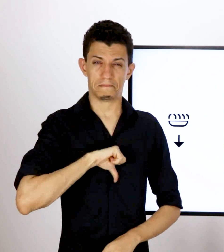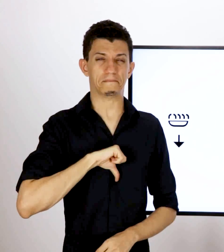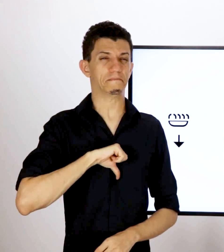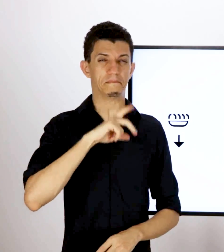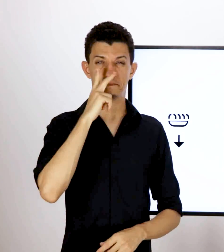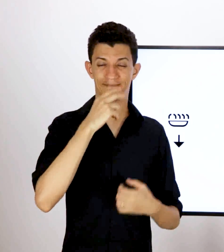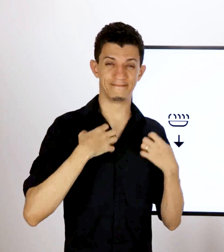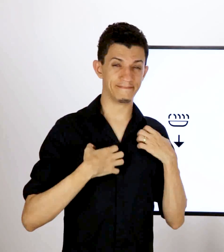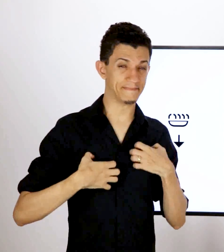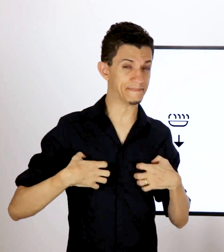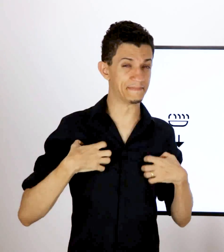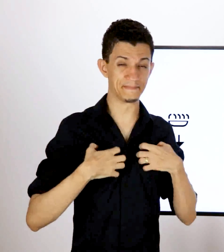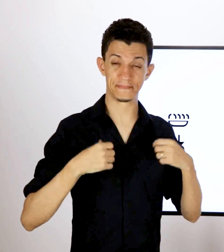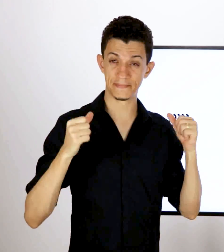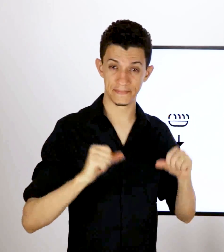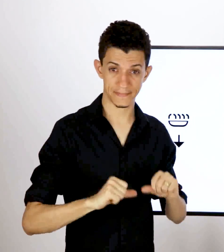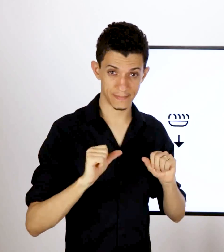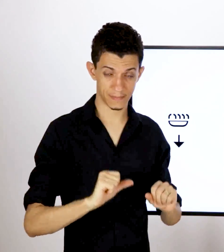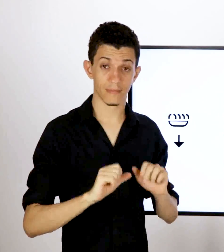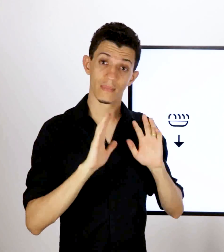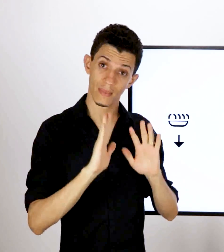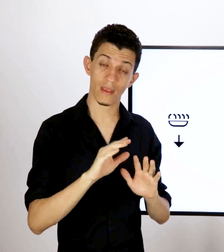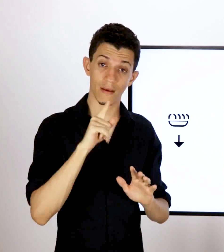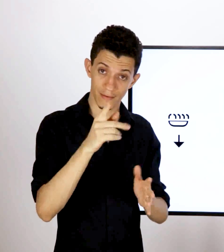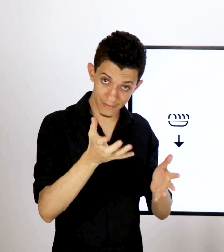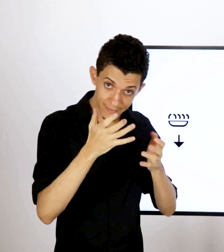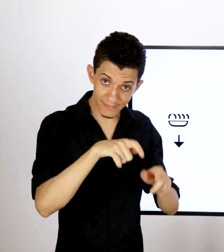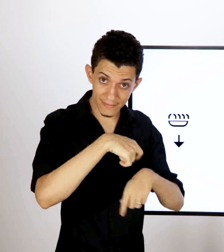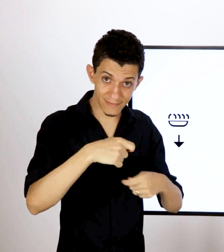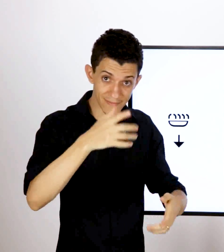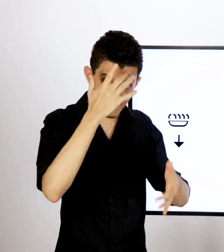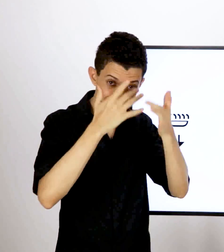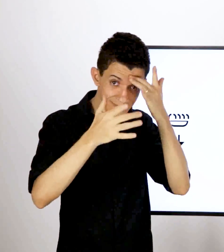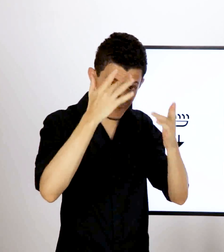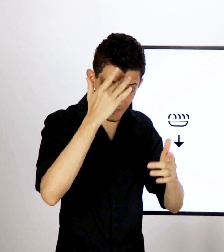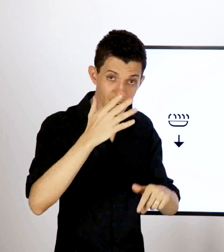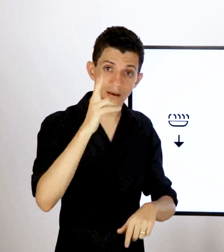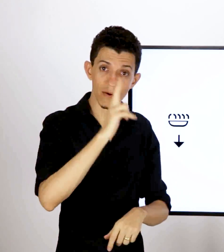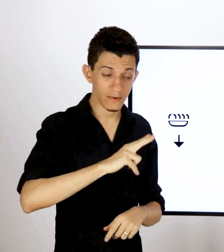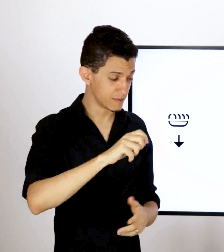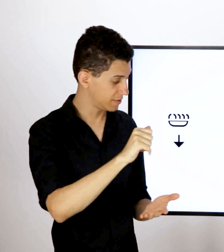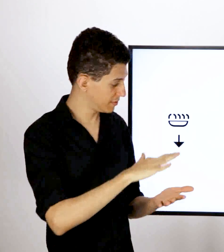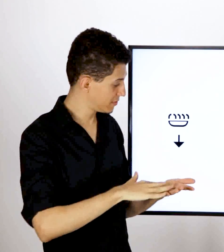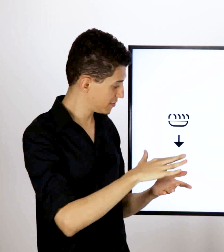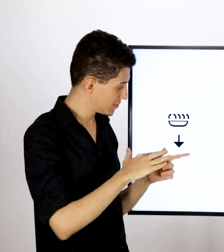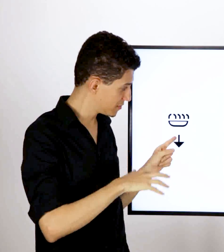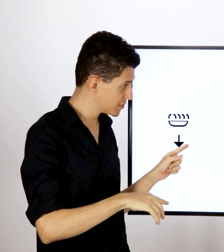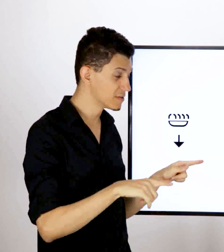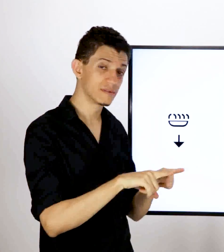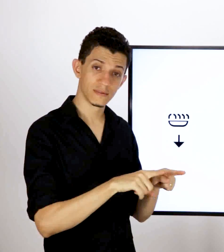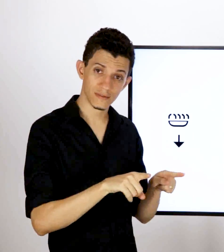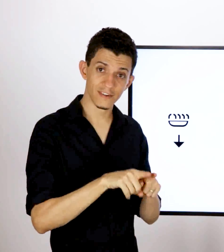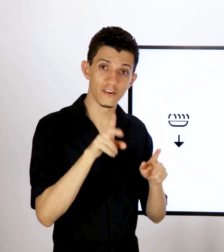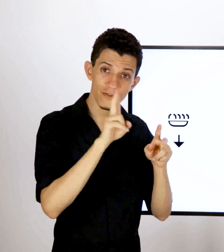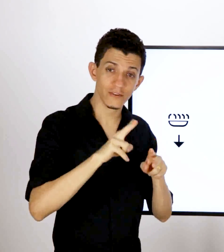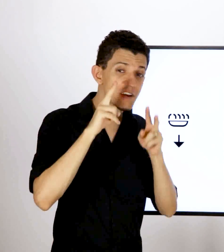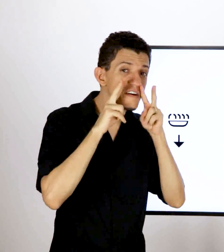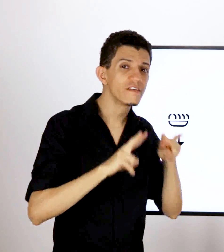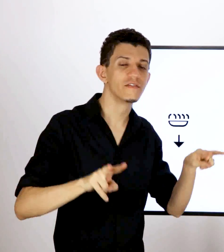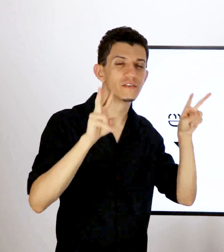Quando eu tive minhas barreiras de comunicação com surdos, por causa de tudo isso de ruim que eu fiz lá, enfim, achando